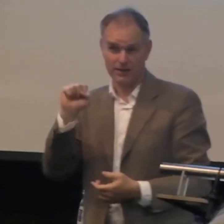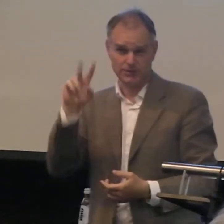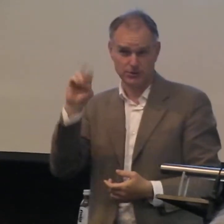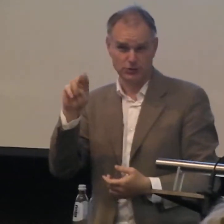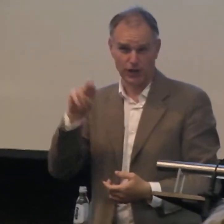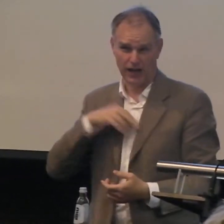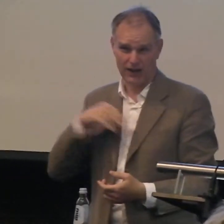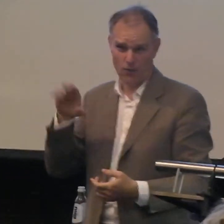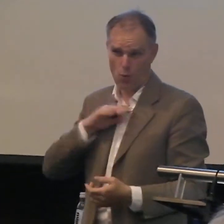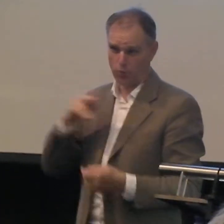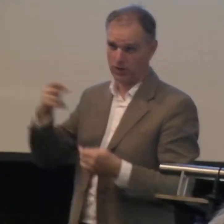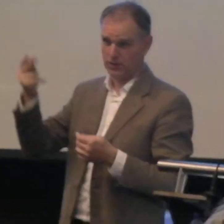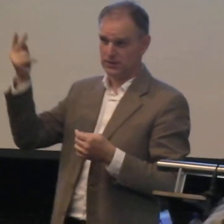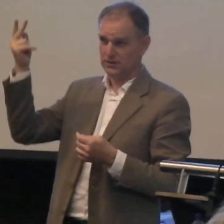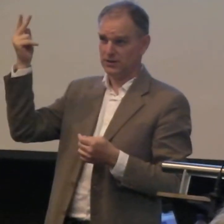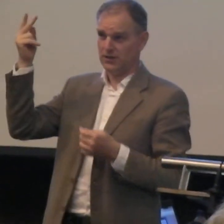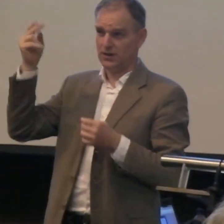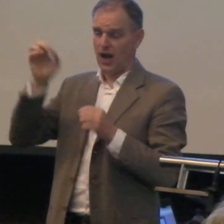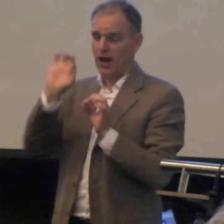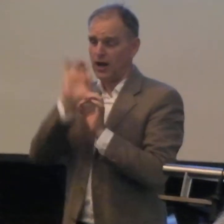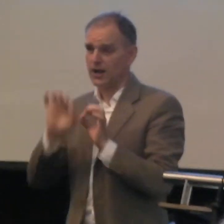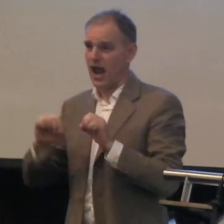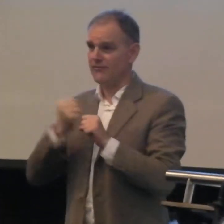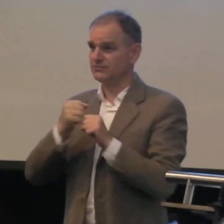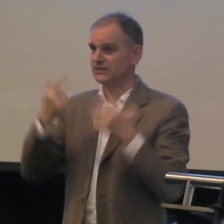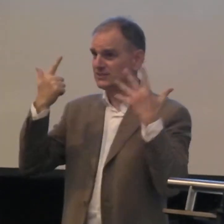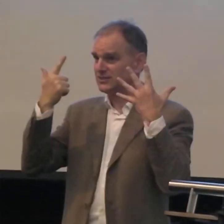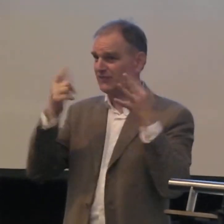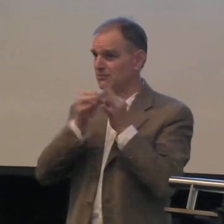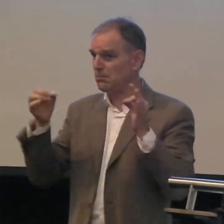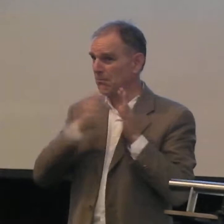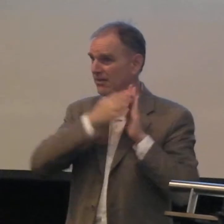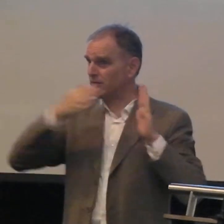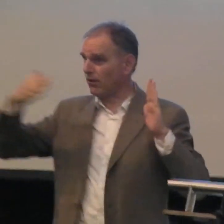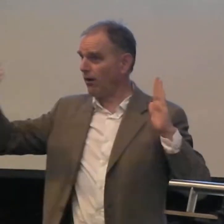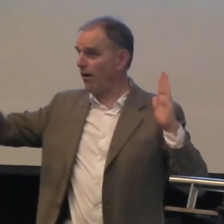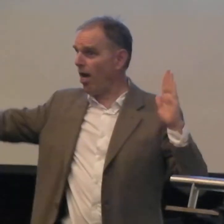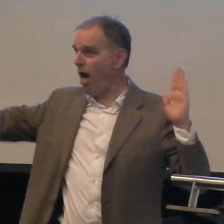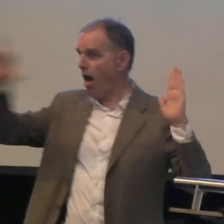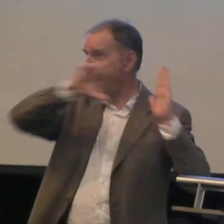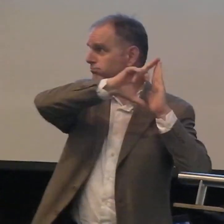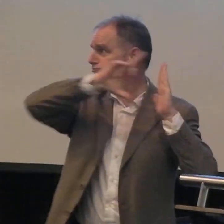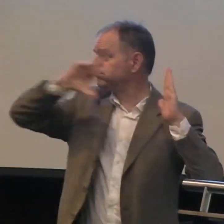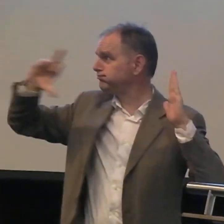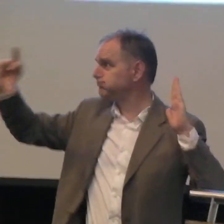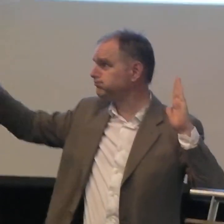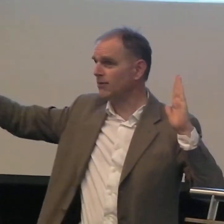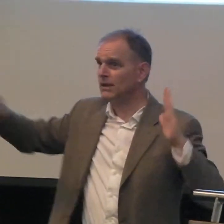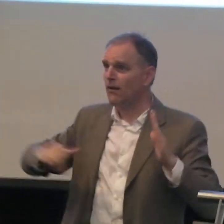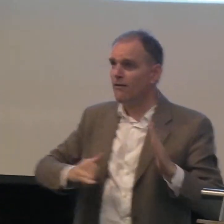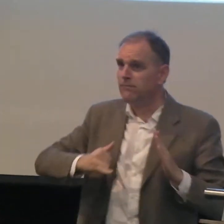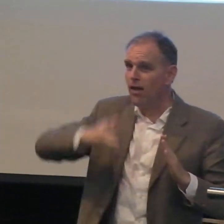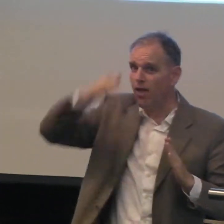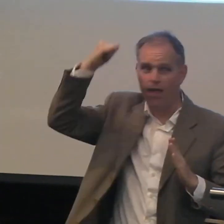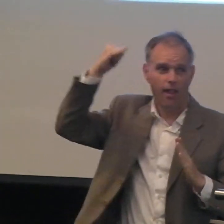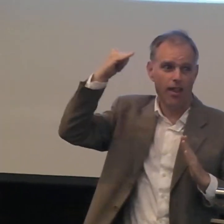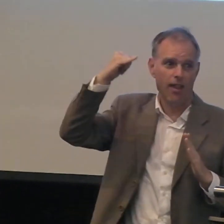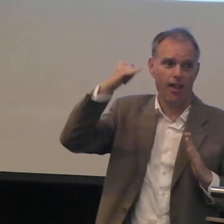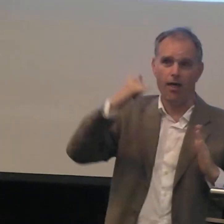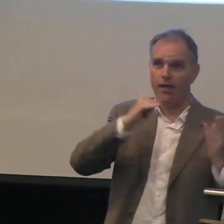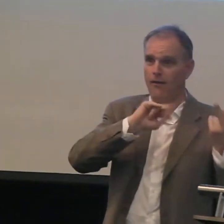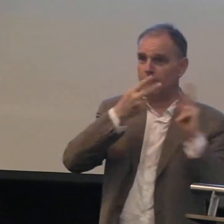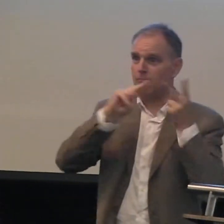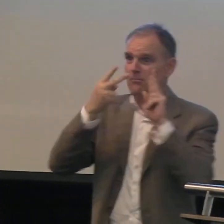Bijvoorbeeld van die vissen naar de vogel, maar Escher heeft ook nog grafisch werk gedaan, van 7 meter lang kunstwerk gemaakt.